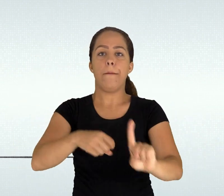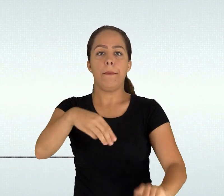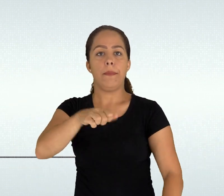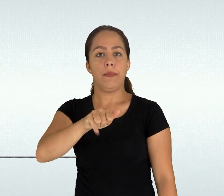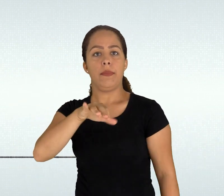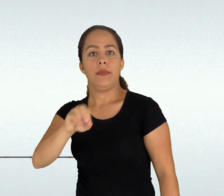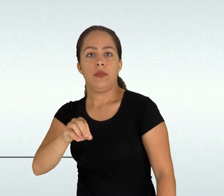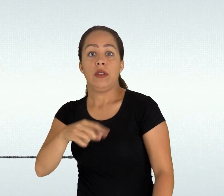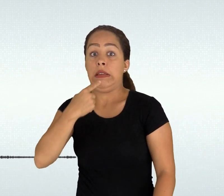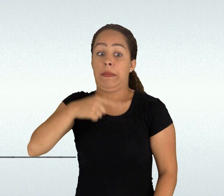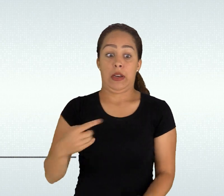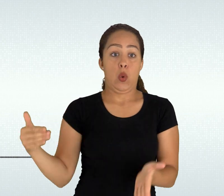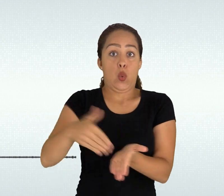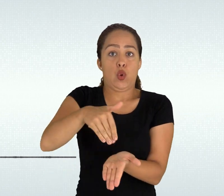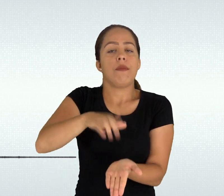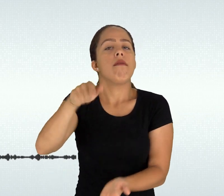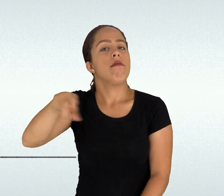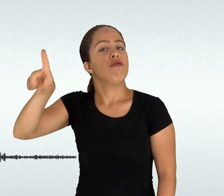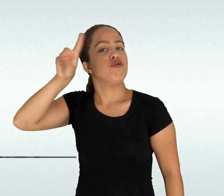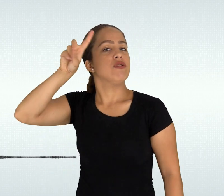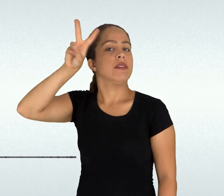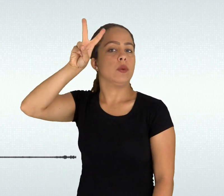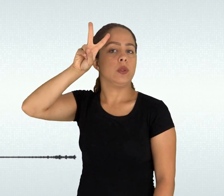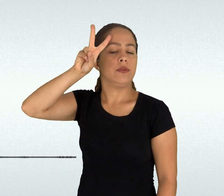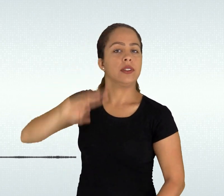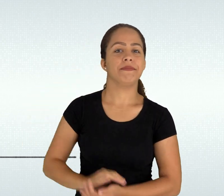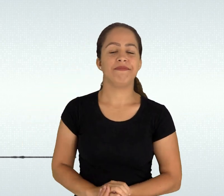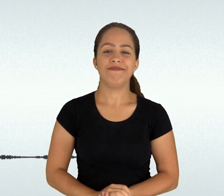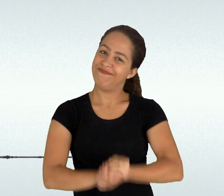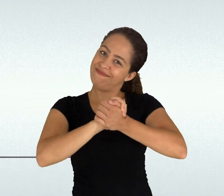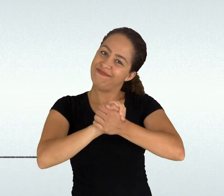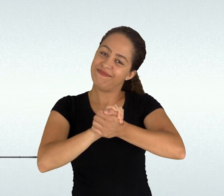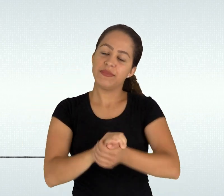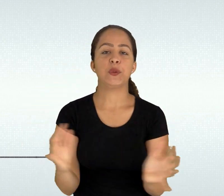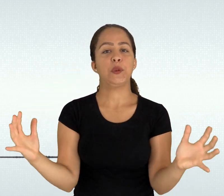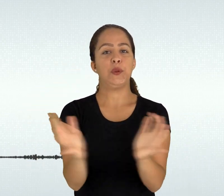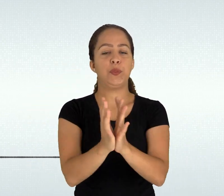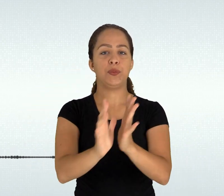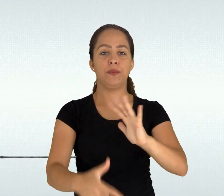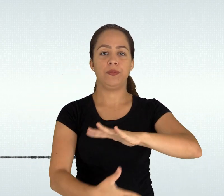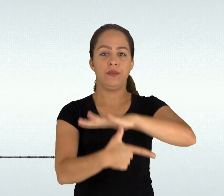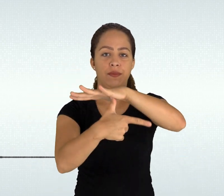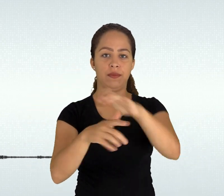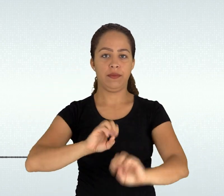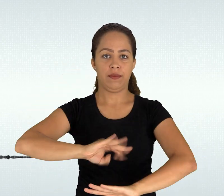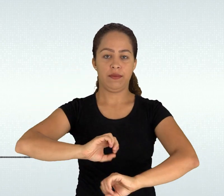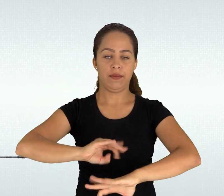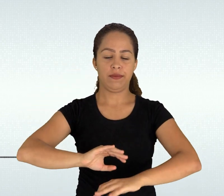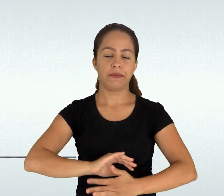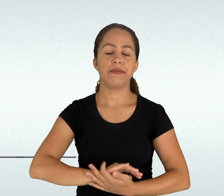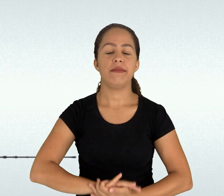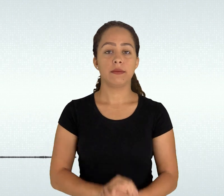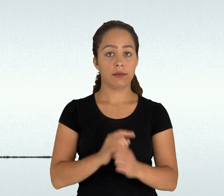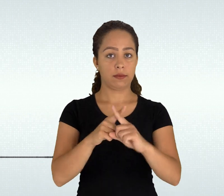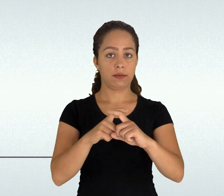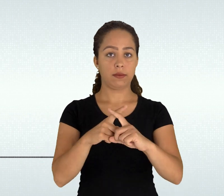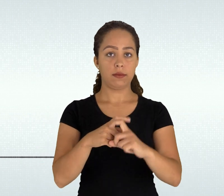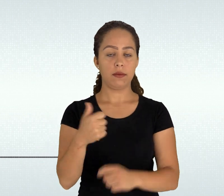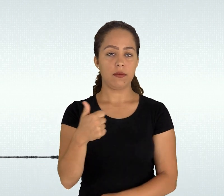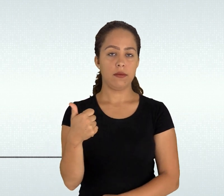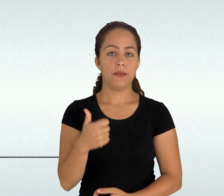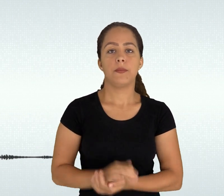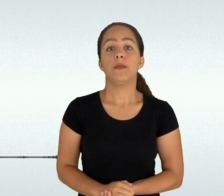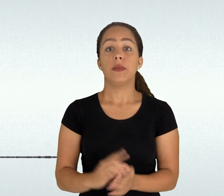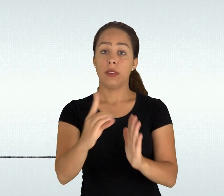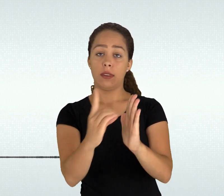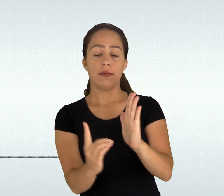por abranger um conjunto de aptidões relacionadas à percepção das emoções e de seus efeitos no próprio indivíduo